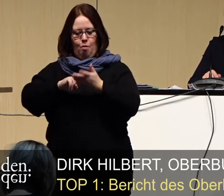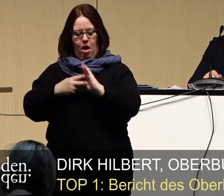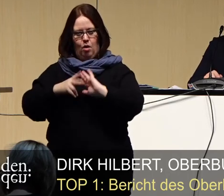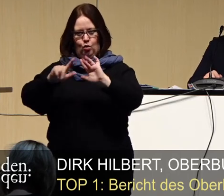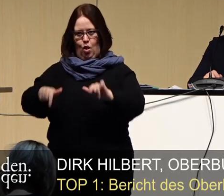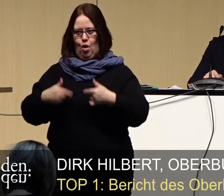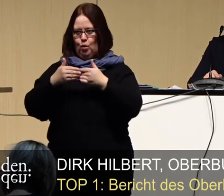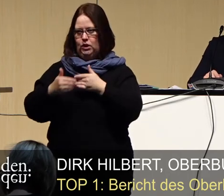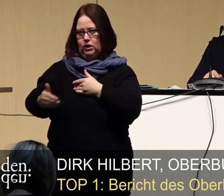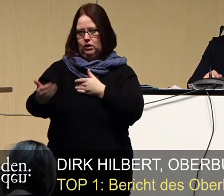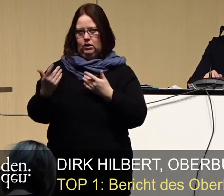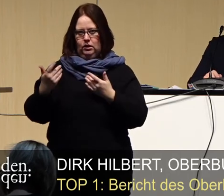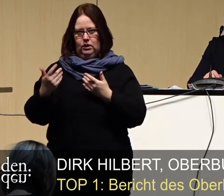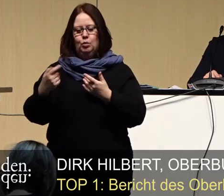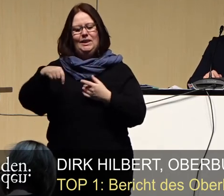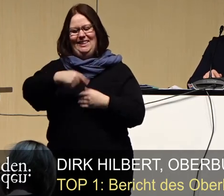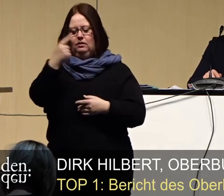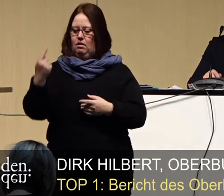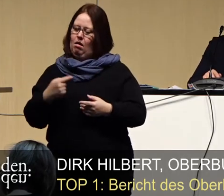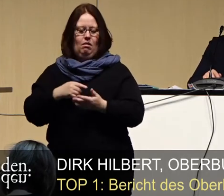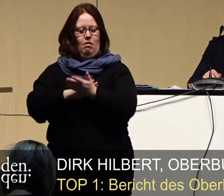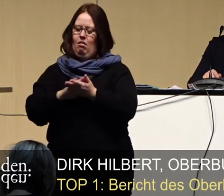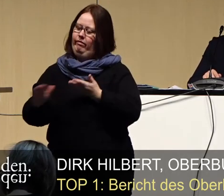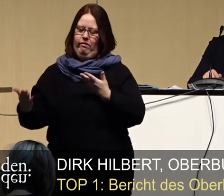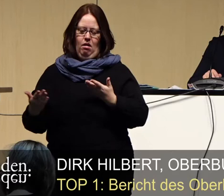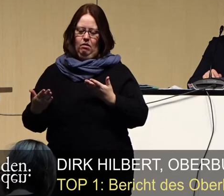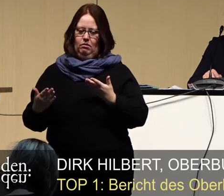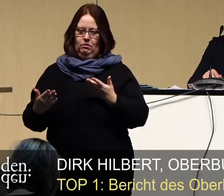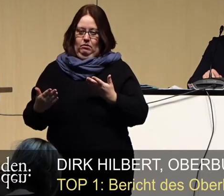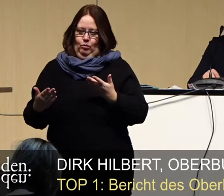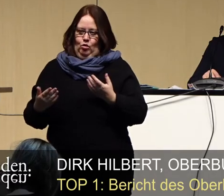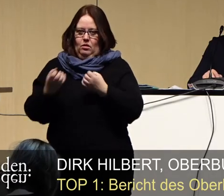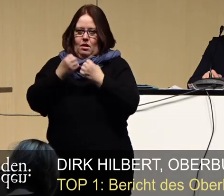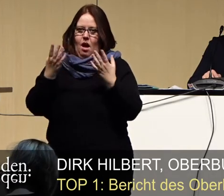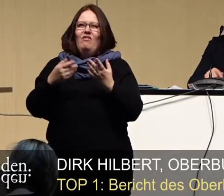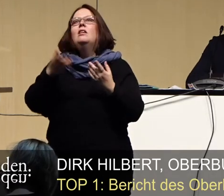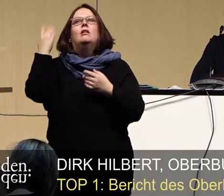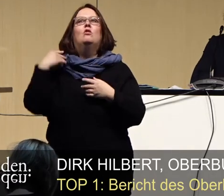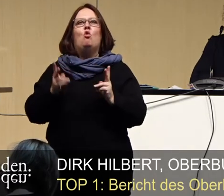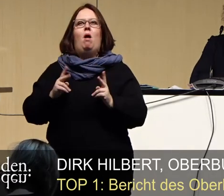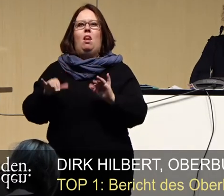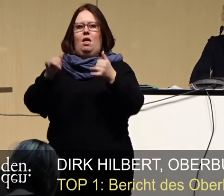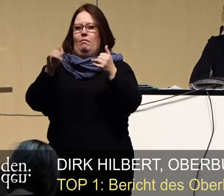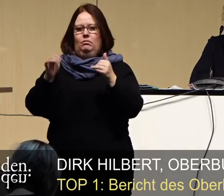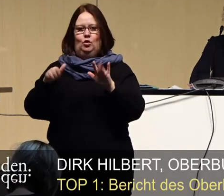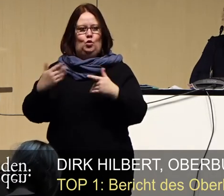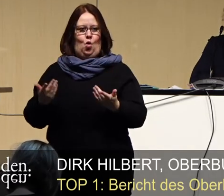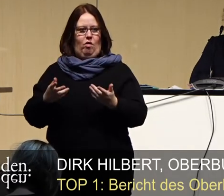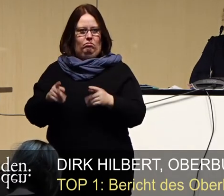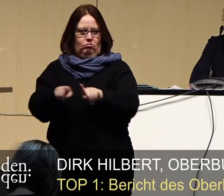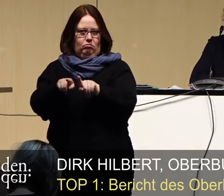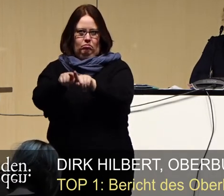auch angelegt, dass das dieses Jahr nicht leicht wird. Und dass es überhaupt nicht so gehen wird, wie wir es in den letzten Jahren